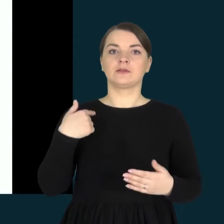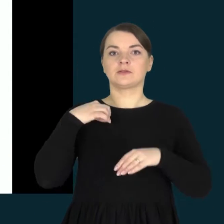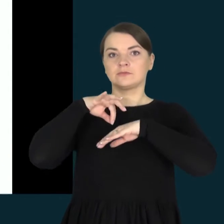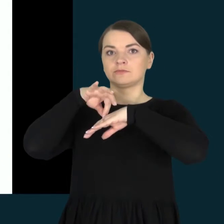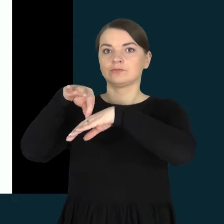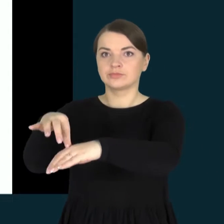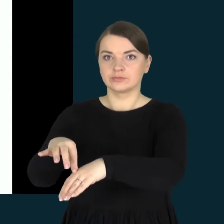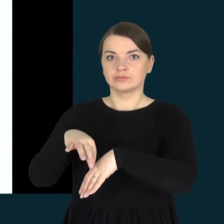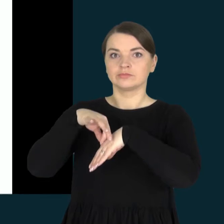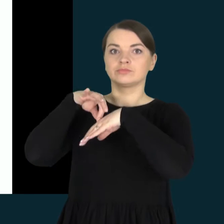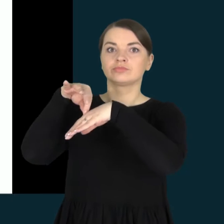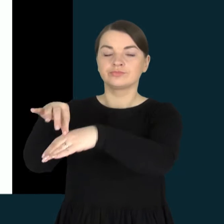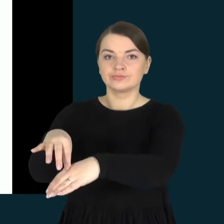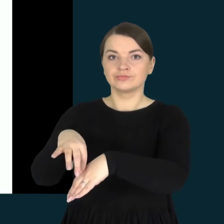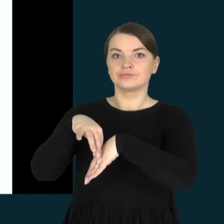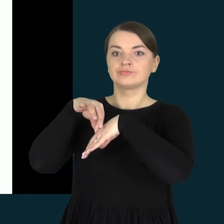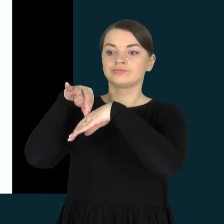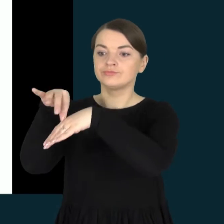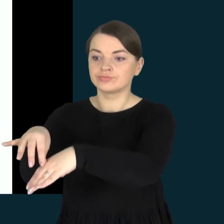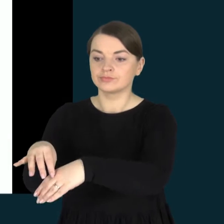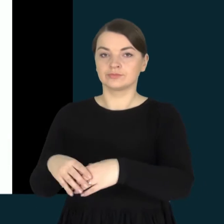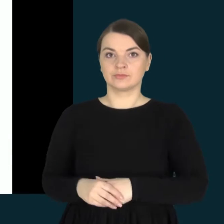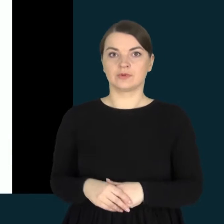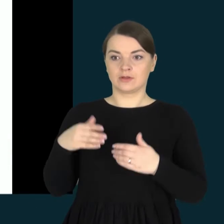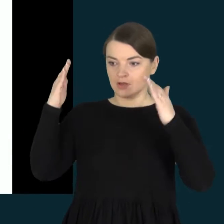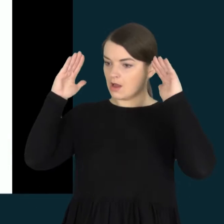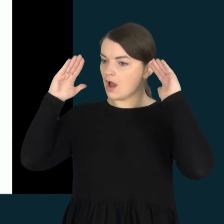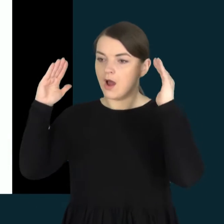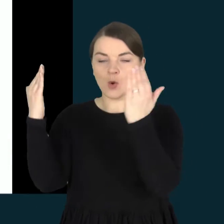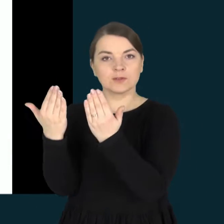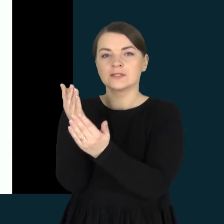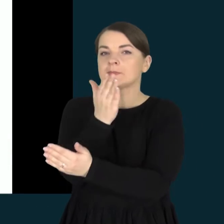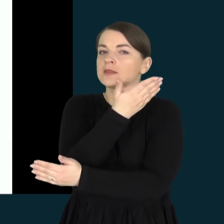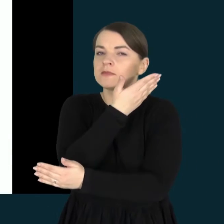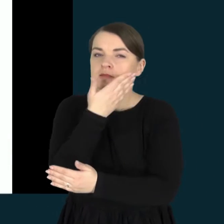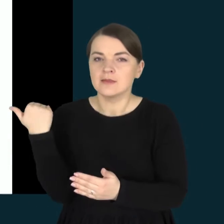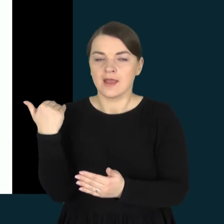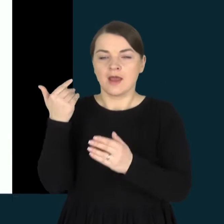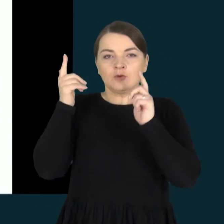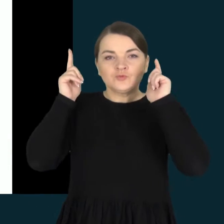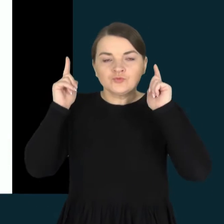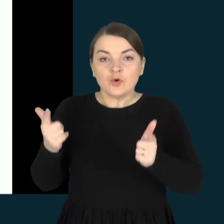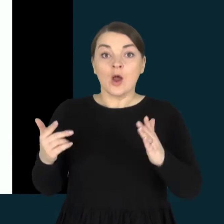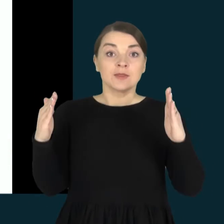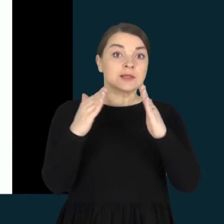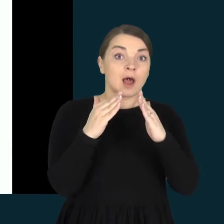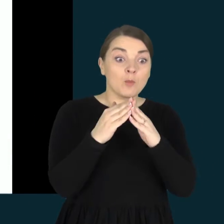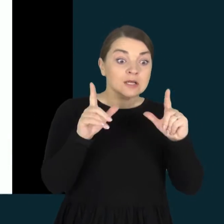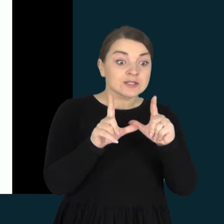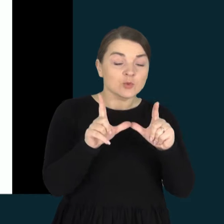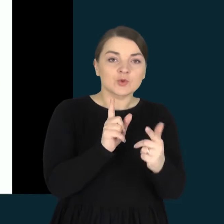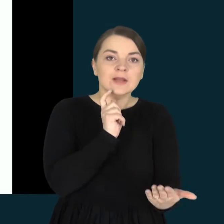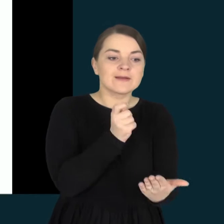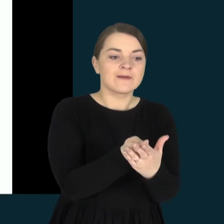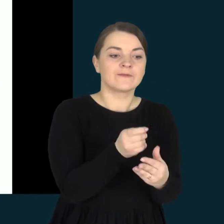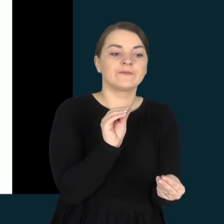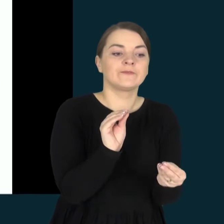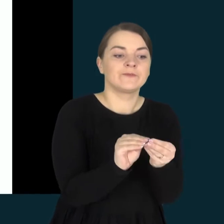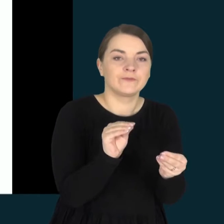bandžiau įrodyti, kad autizmą mes neturime, atlikdavome namuose tuos pačius pratimus,